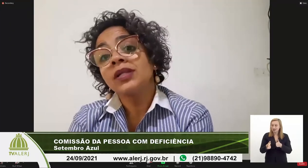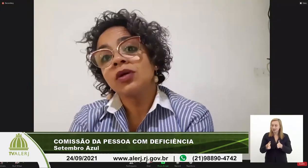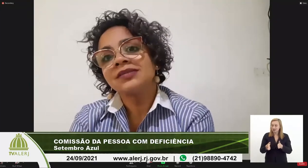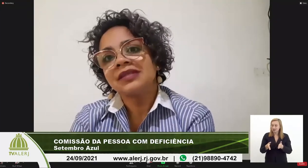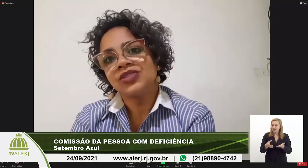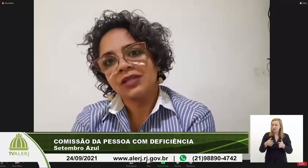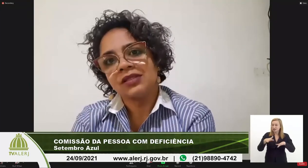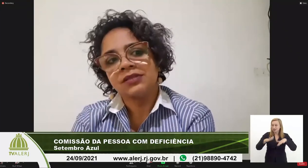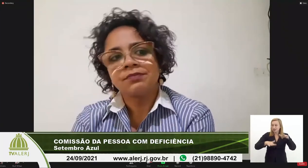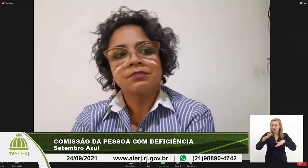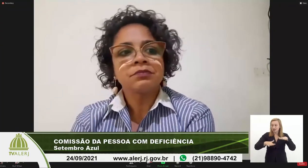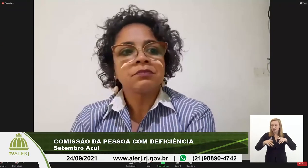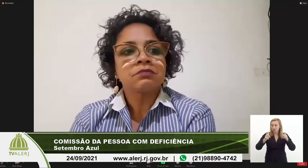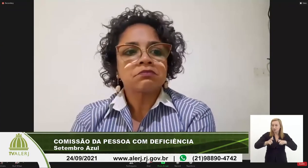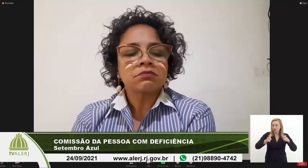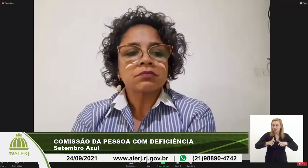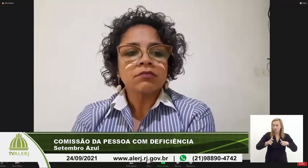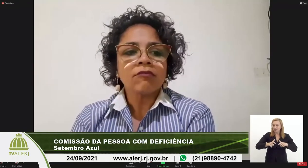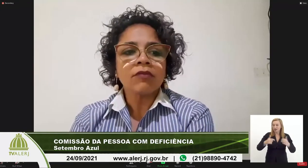com a nossa agenda